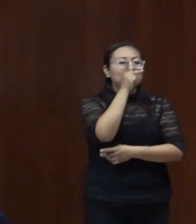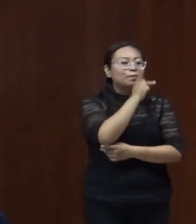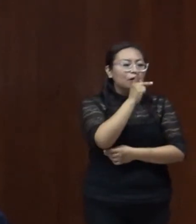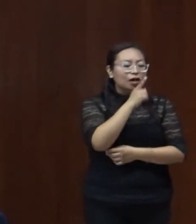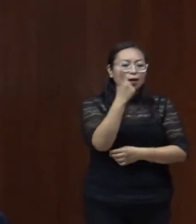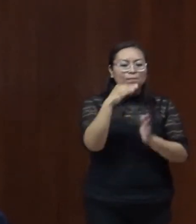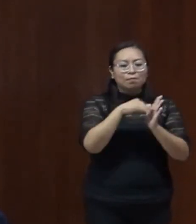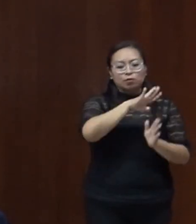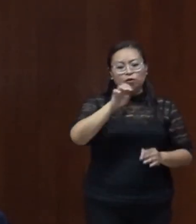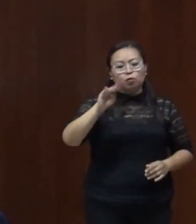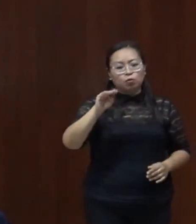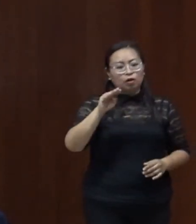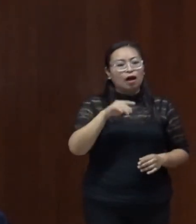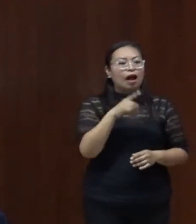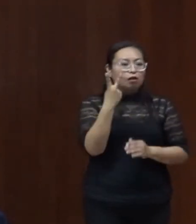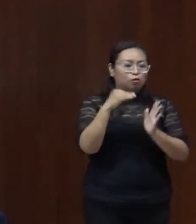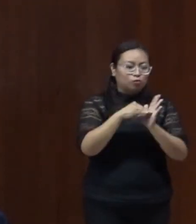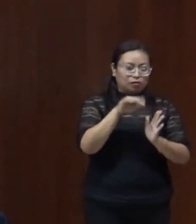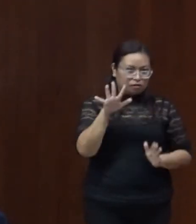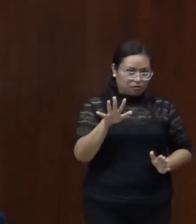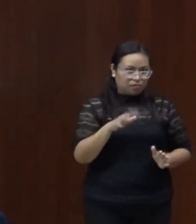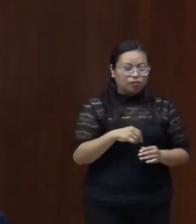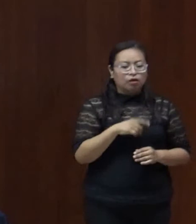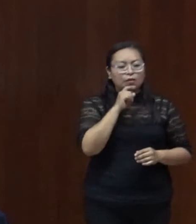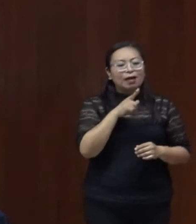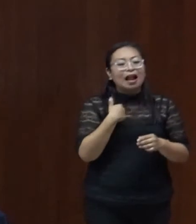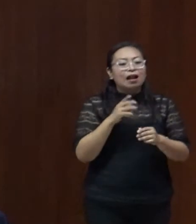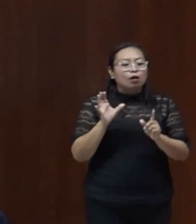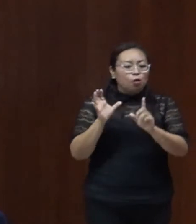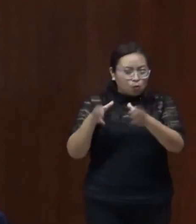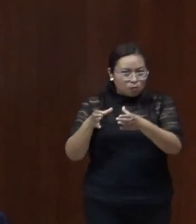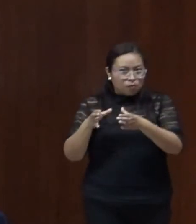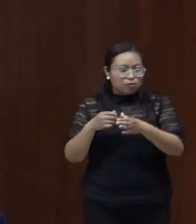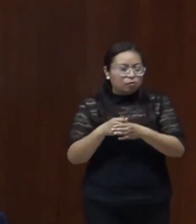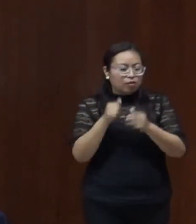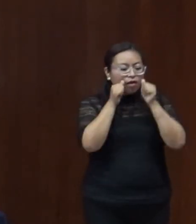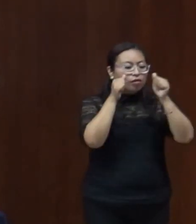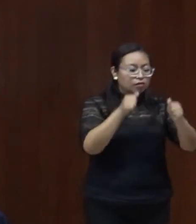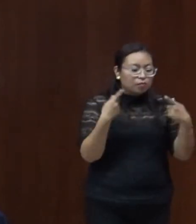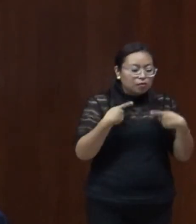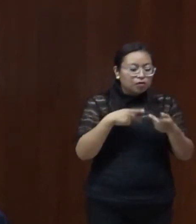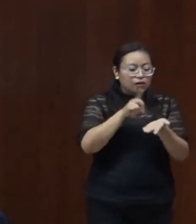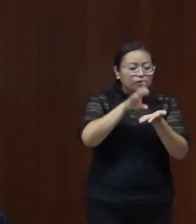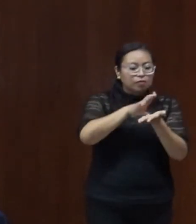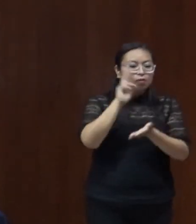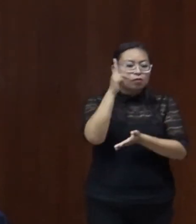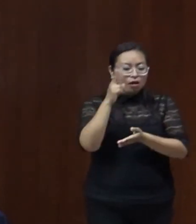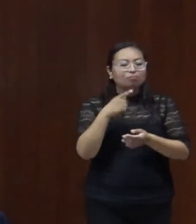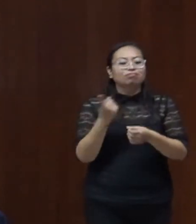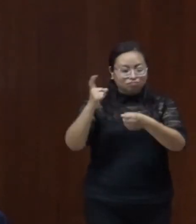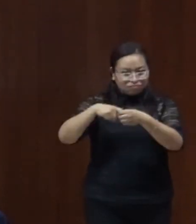a 2005. Fundadora y coordinadora del Comité de Atención a las Personas con Discapacidad en la UNAM,